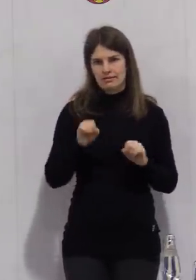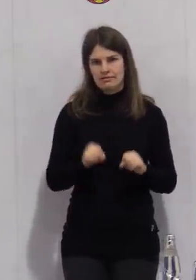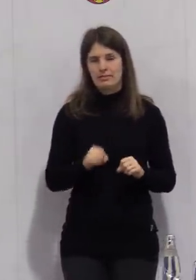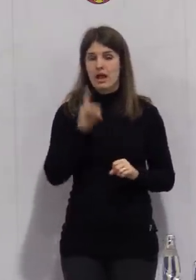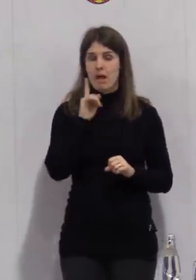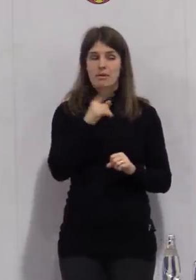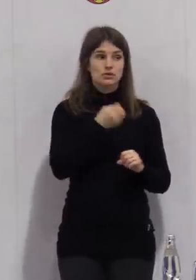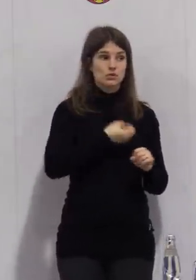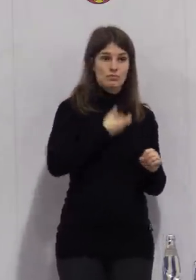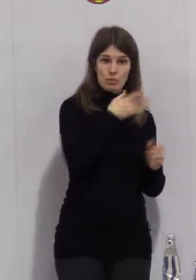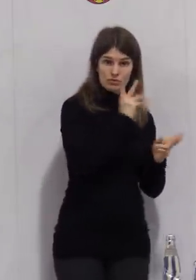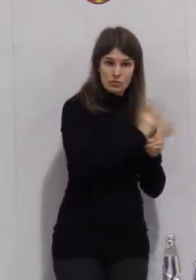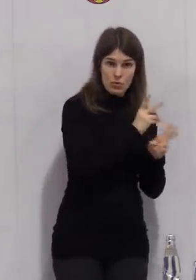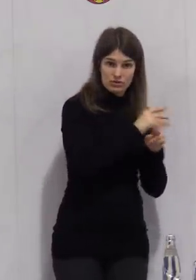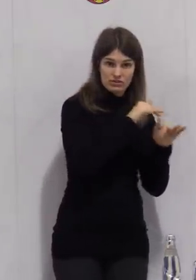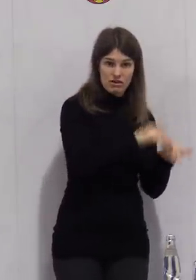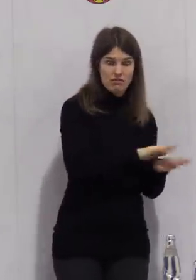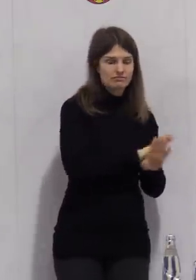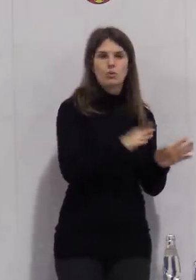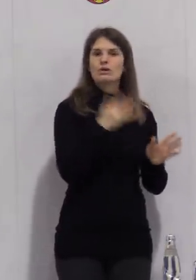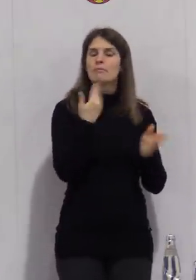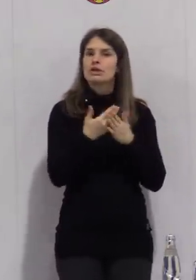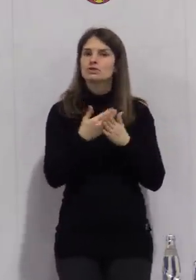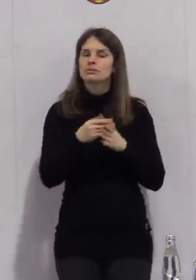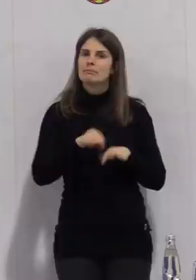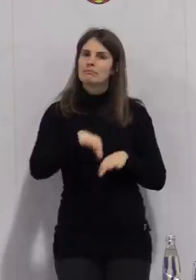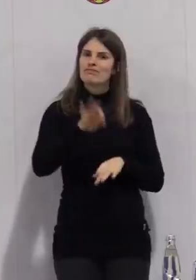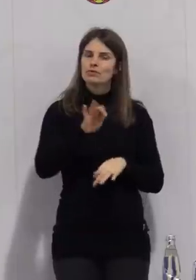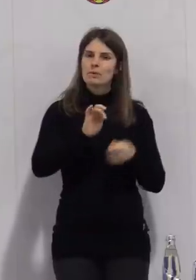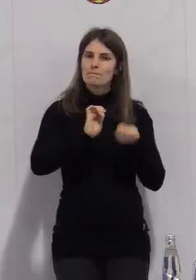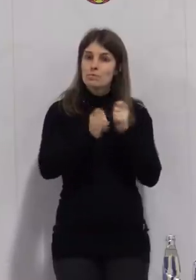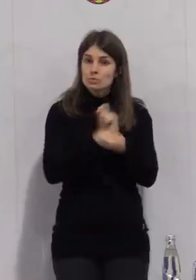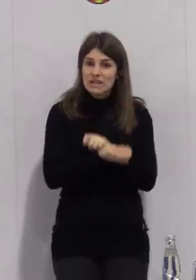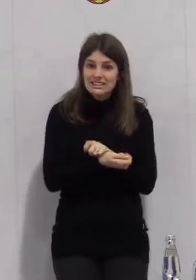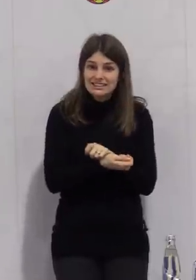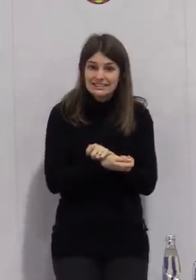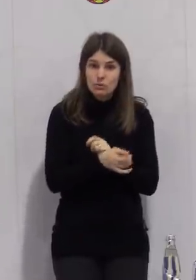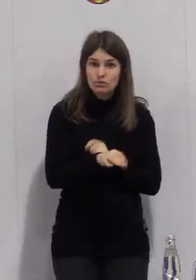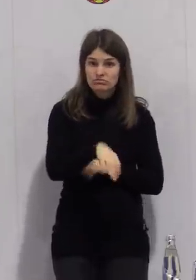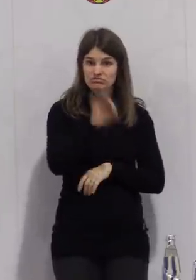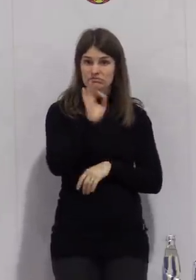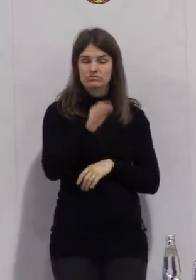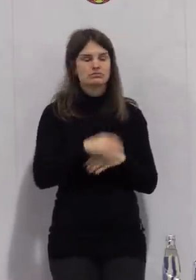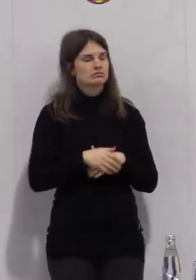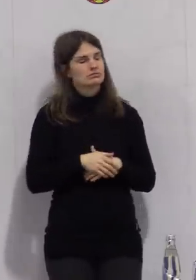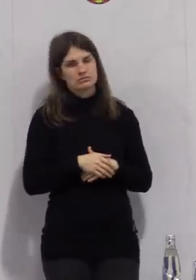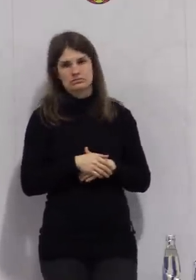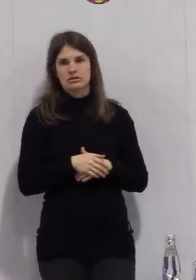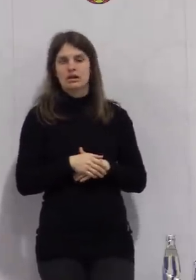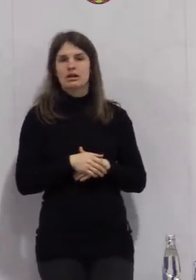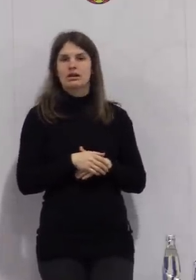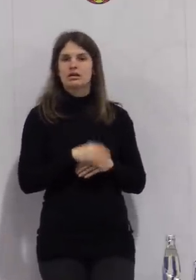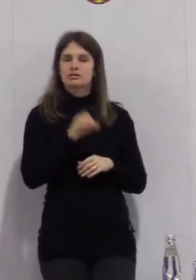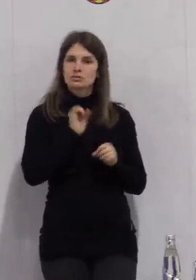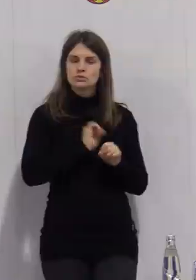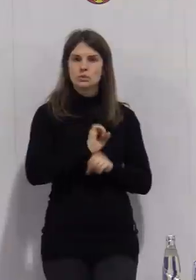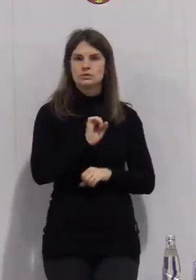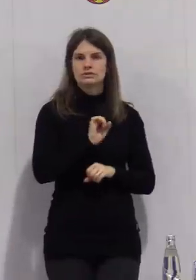Befunden mit Mutationsviren ist es ja so, dass die, die negativ getestet sind, täglich